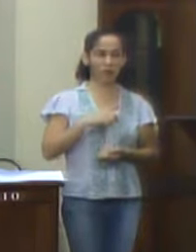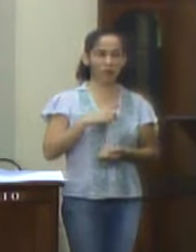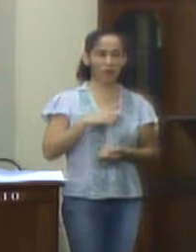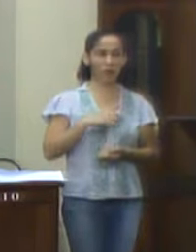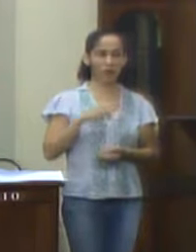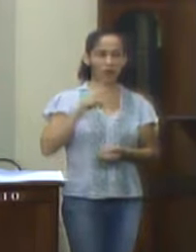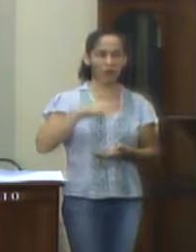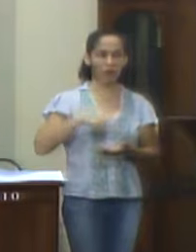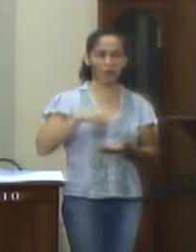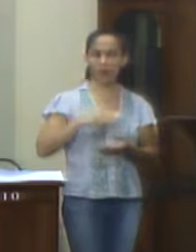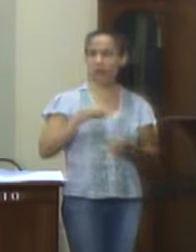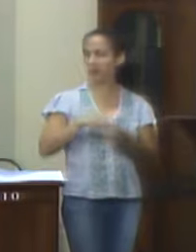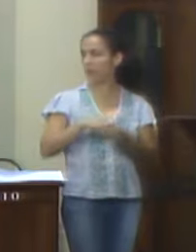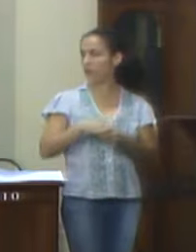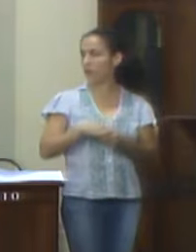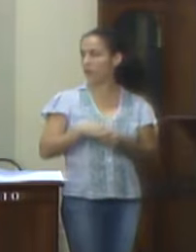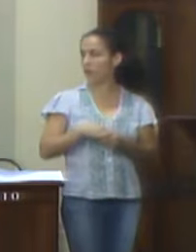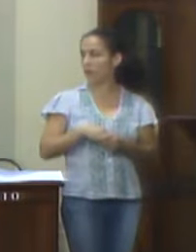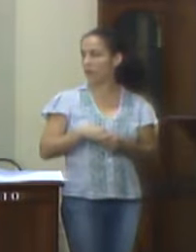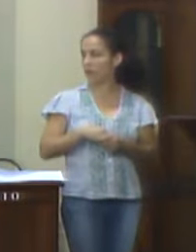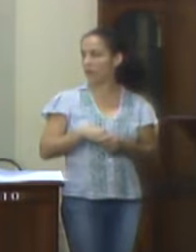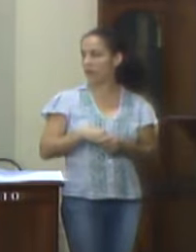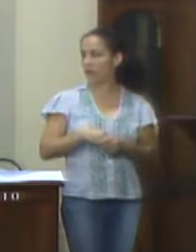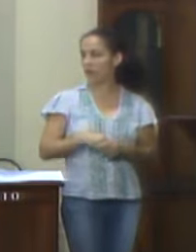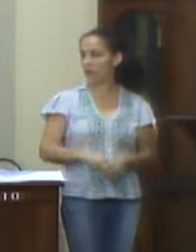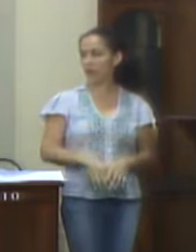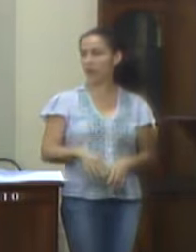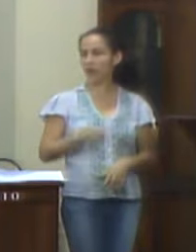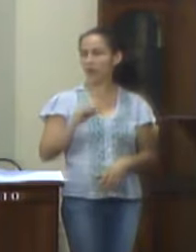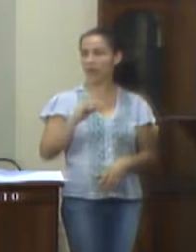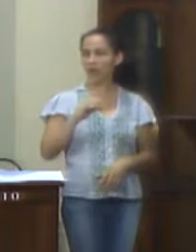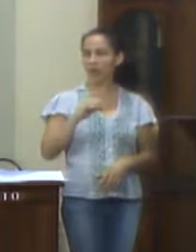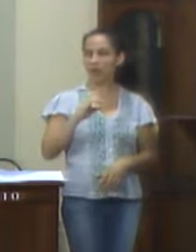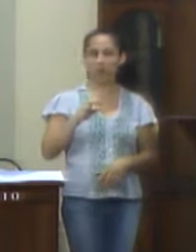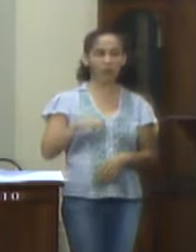lidas e votadas na ordem do dia.